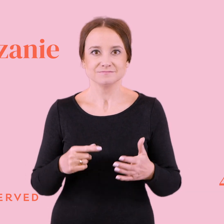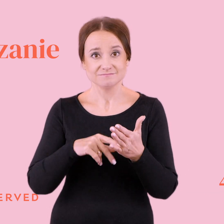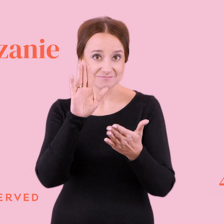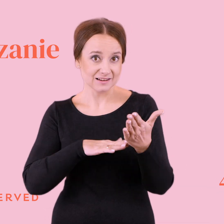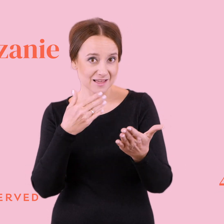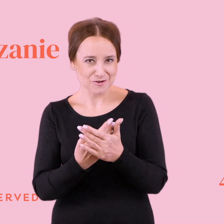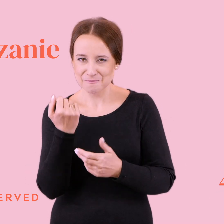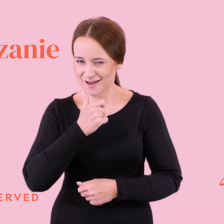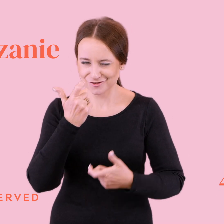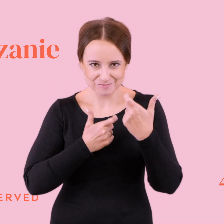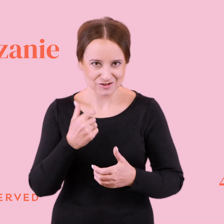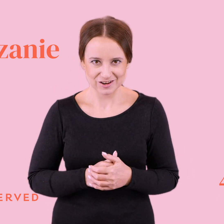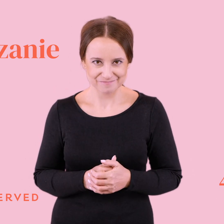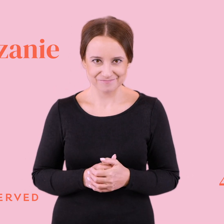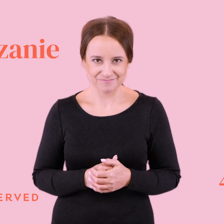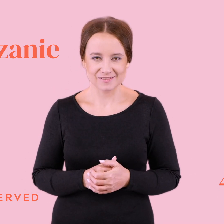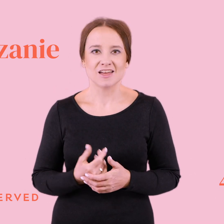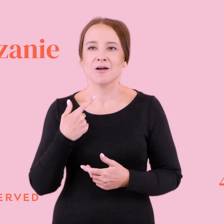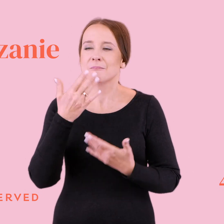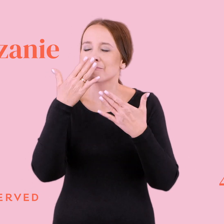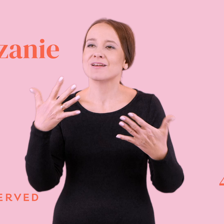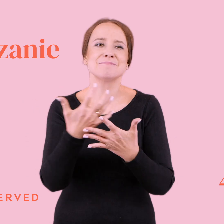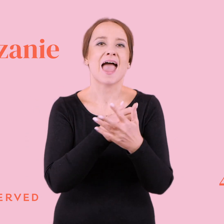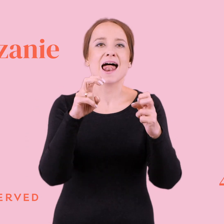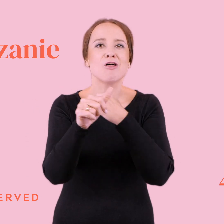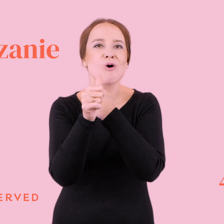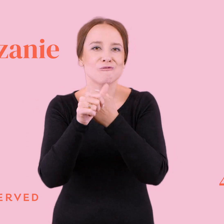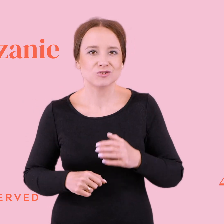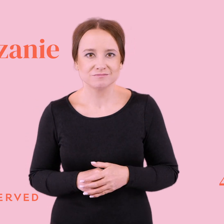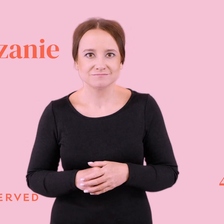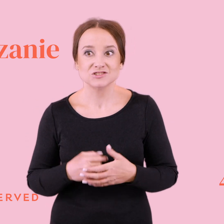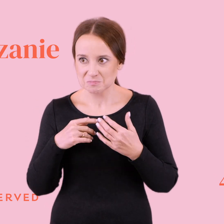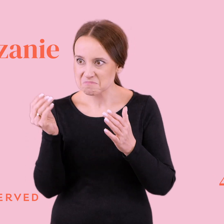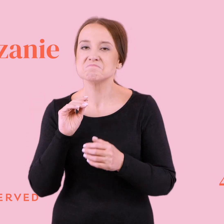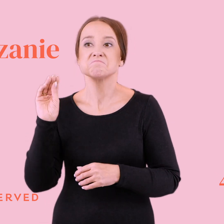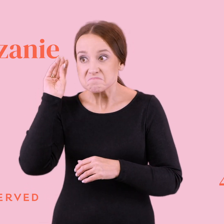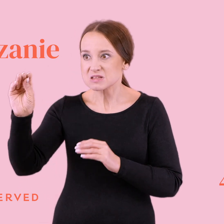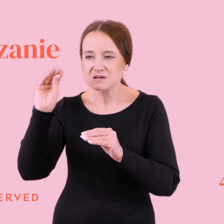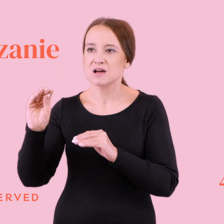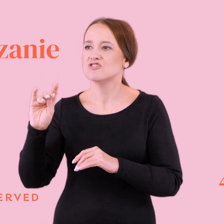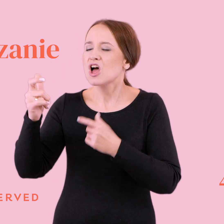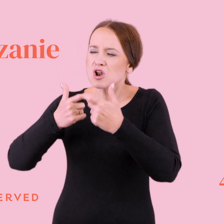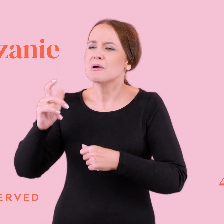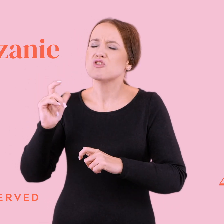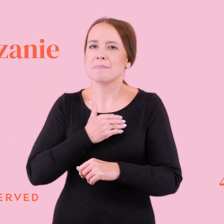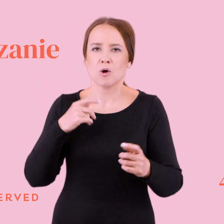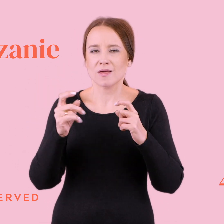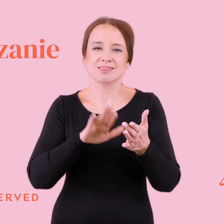przykład bardzo śmieszne, zbieranie dowodów, żeby mieć argumenty na to, że ktoś na przykład robi coś, o co my się kłócimy. Że na przykład mój przyjaciel